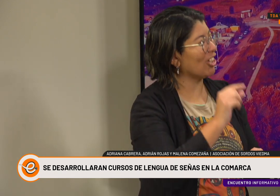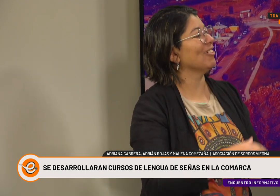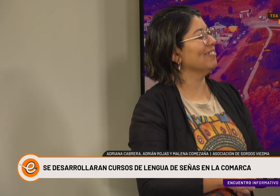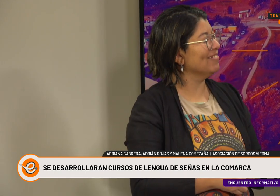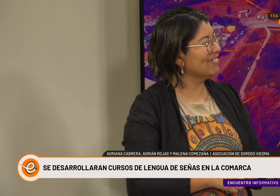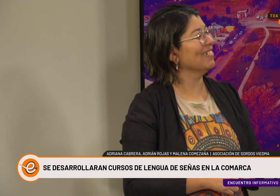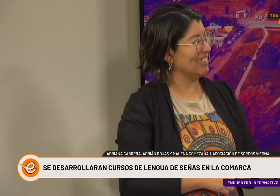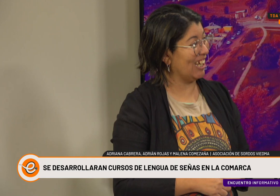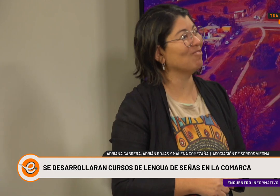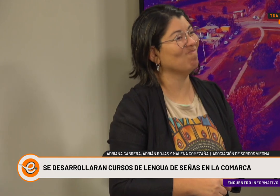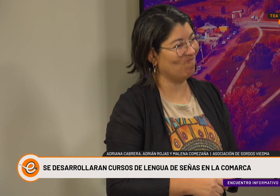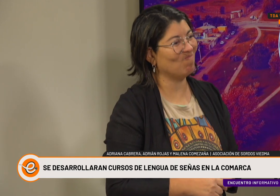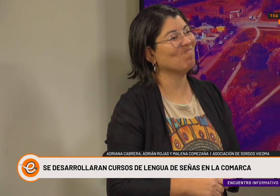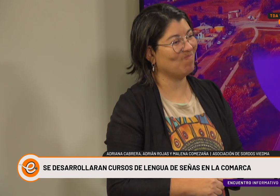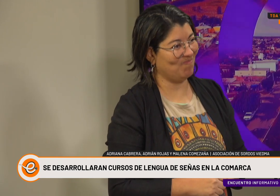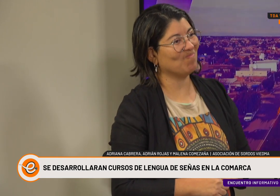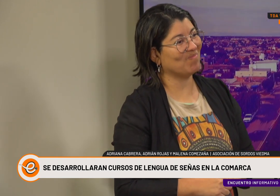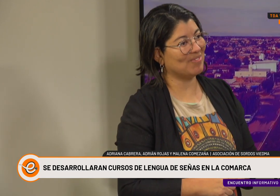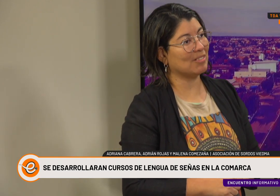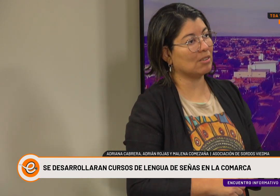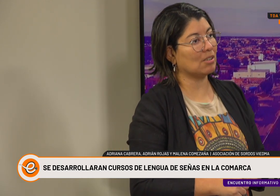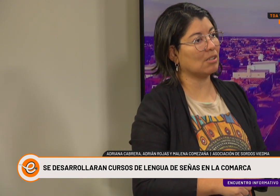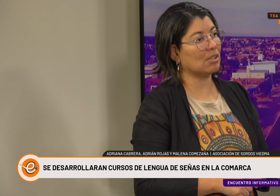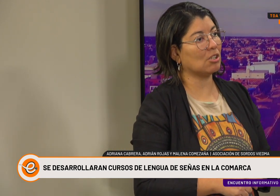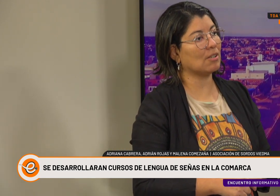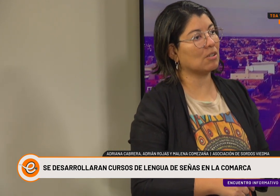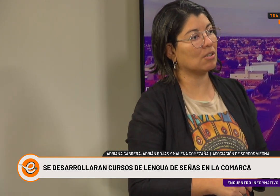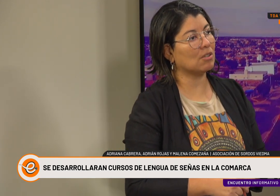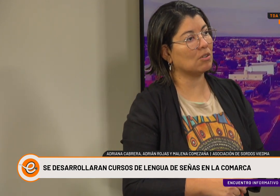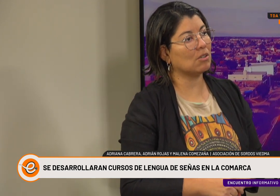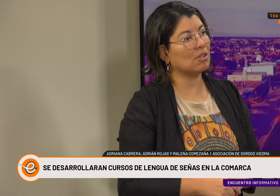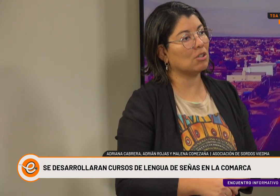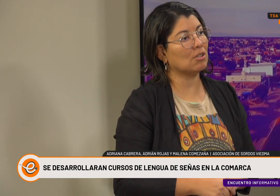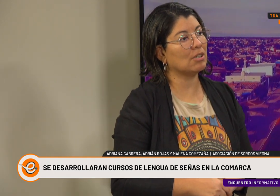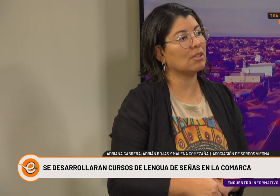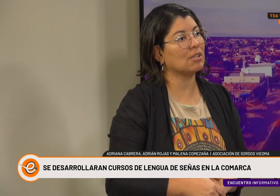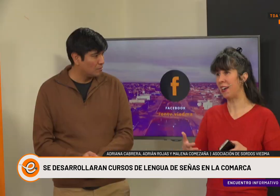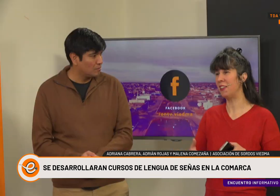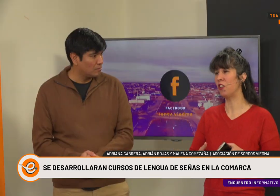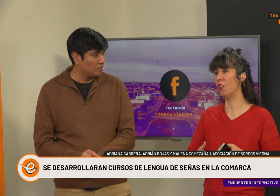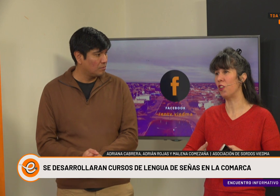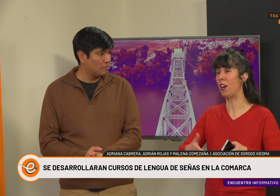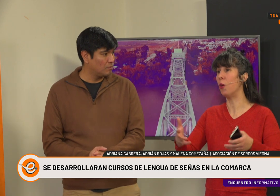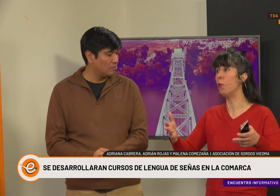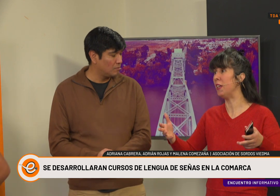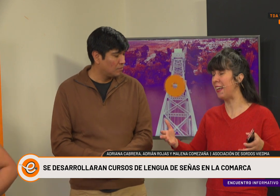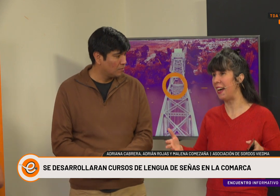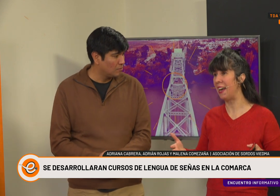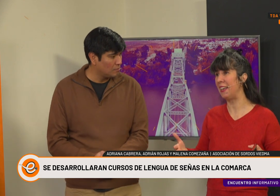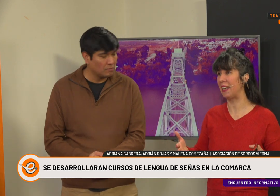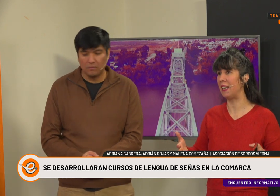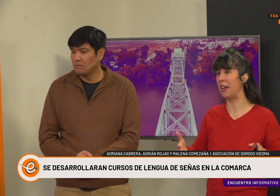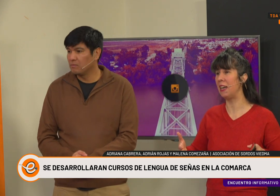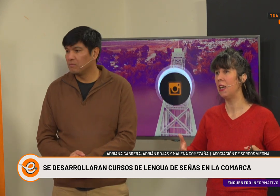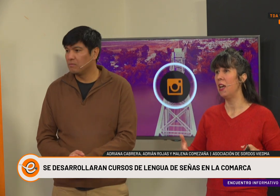poquitos intérpretes. Muy poquitos intérpretes. Bueno, ¿cómo son ustedes como asociación? ¿Vienen trabajando con la comunidad